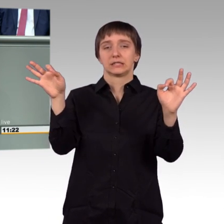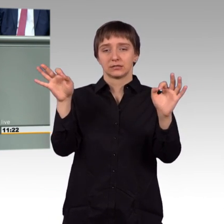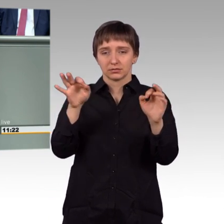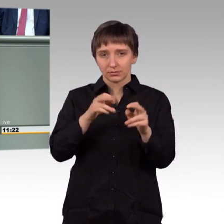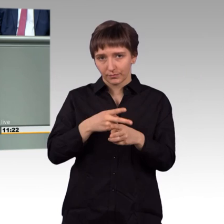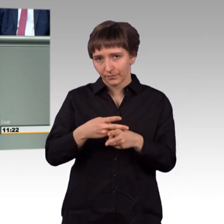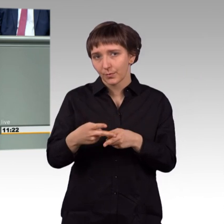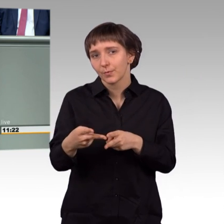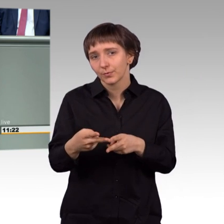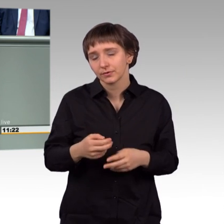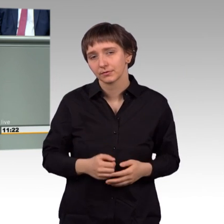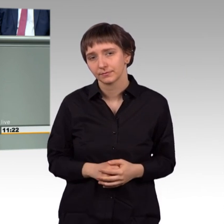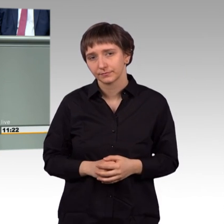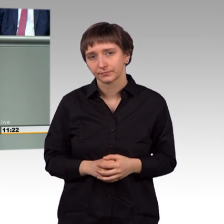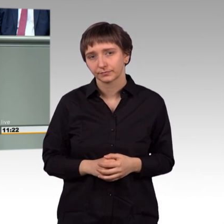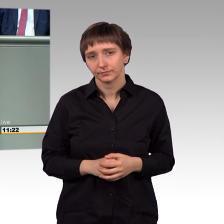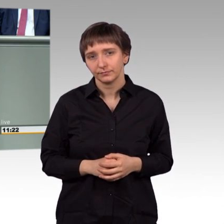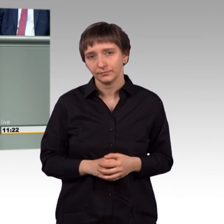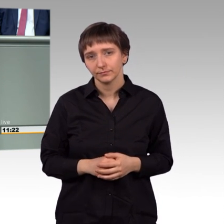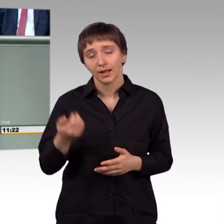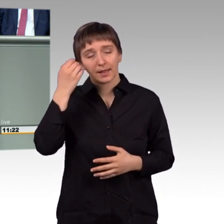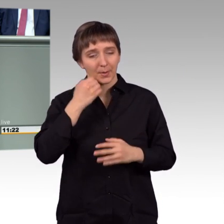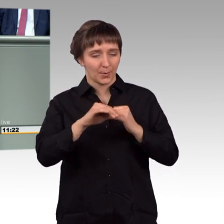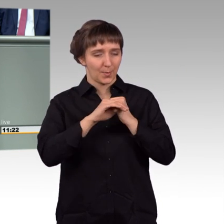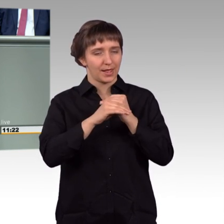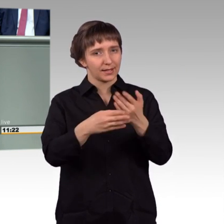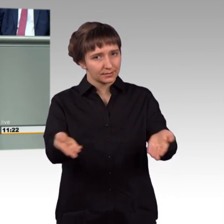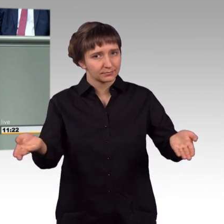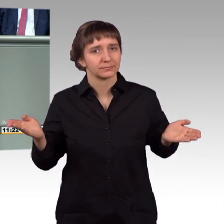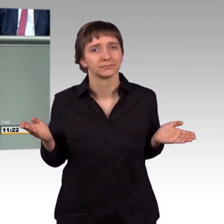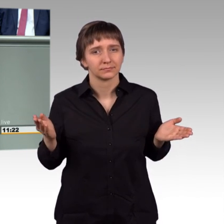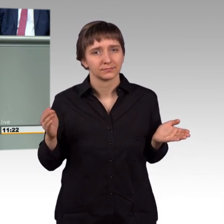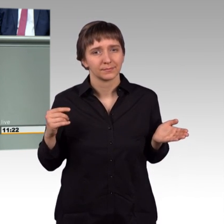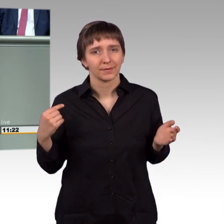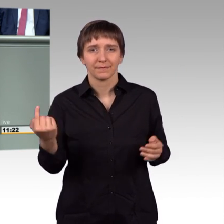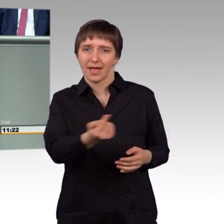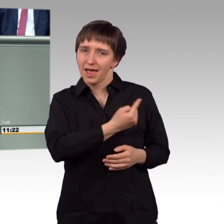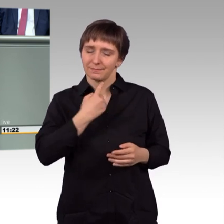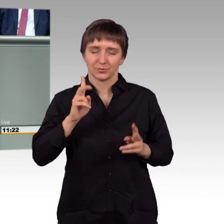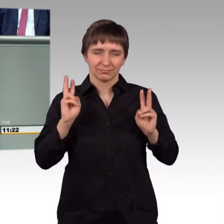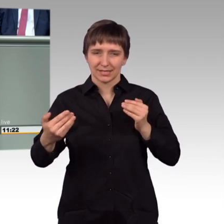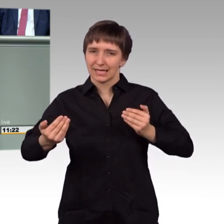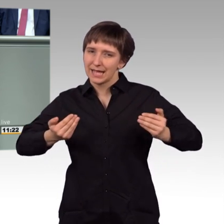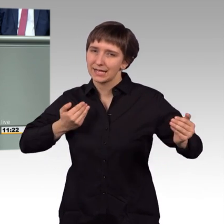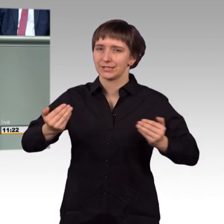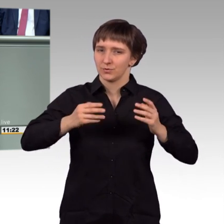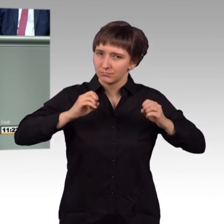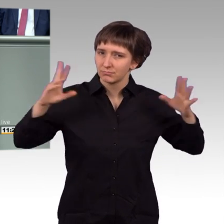Meine lieben Kolleginnen und Kollegen, ich glaube, wir müssen alle mit unserer Reaktion dafür sorgen, dass dieses Kalkül von Assad nicht